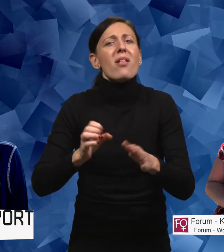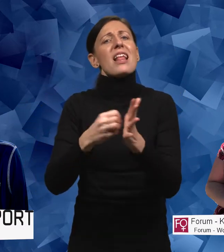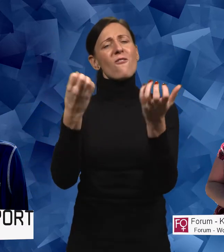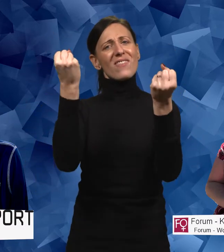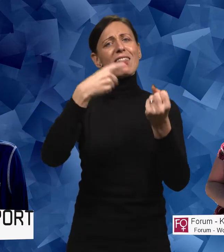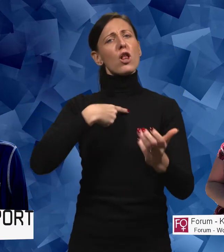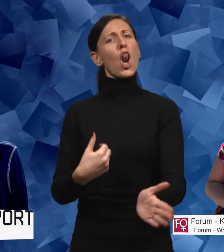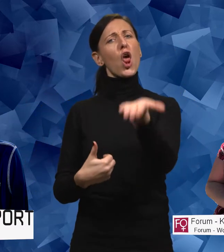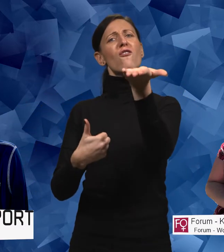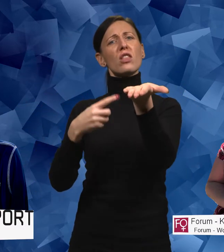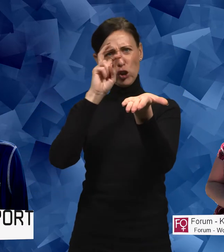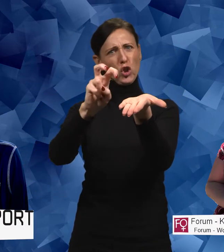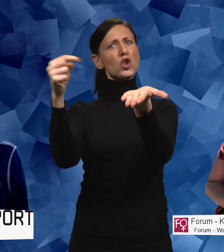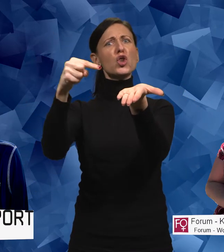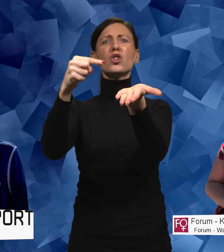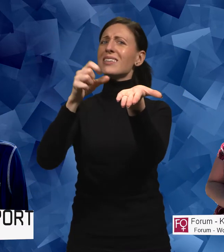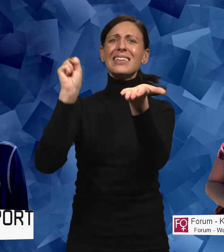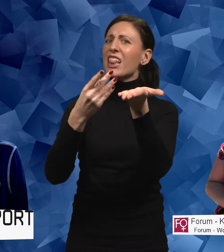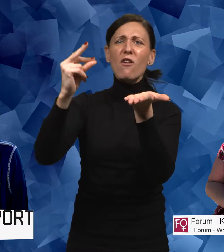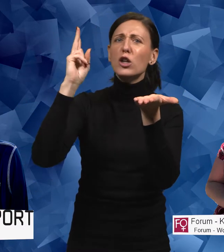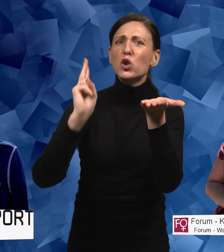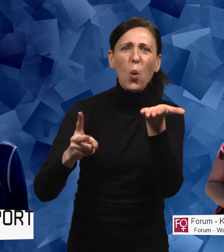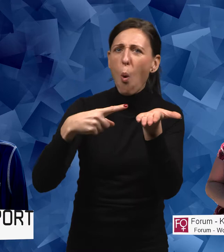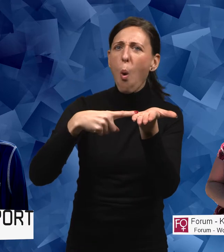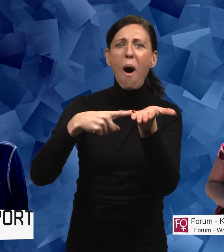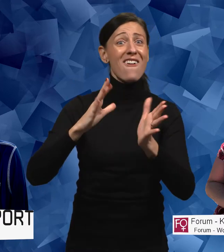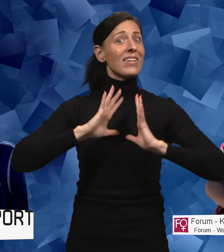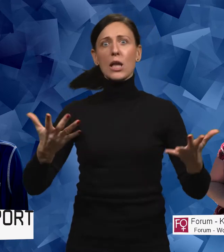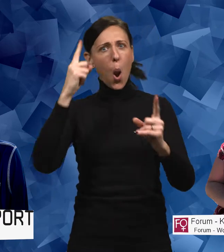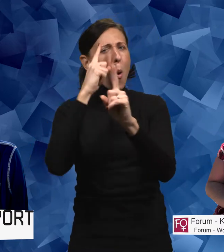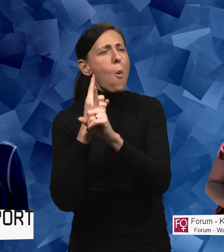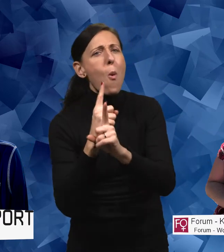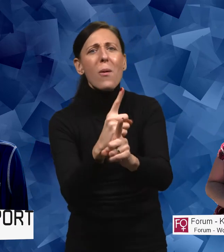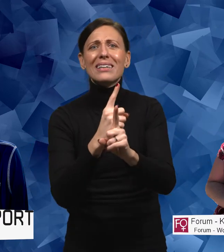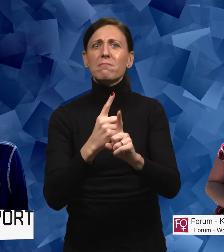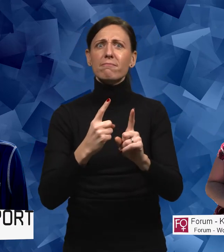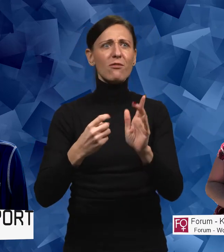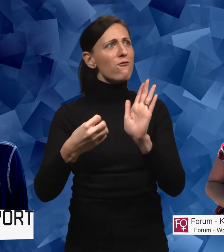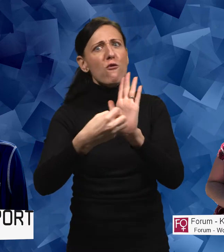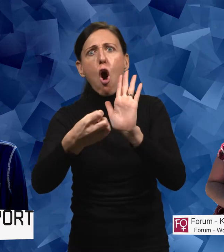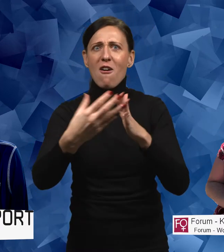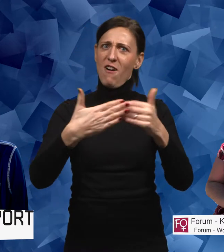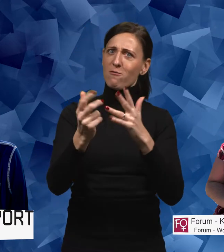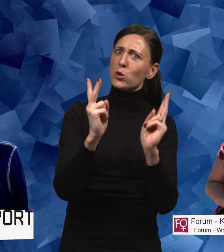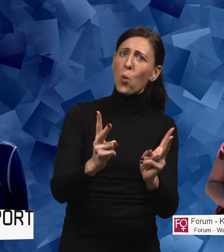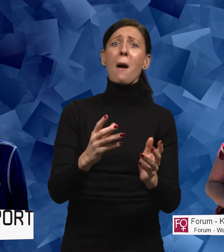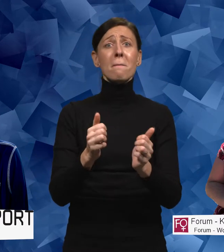synliggöra det. För att det självklart ska det ju inte vara så. Det finns ju ingen logisk förklaring. Och det är ju